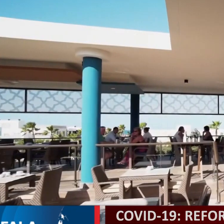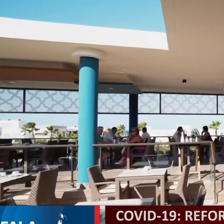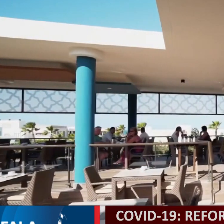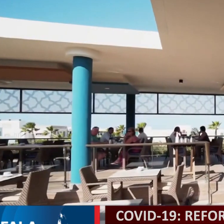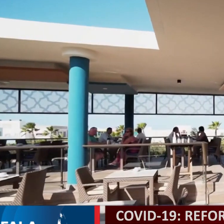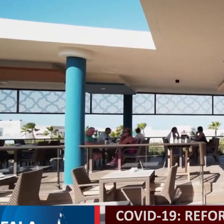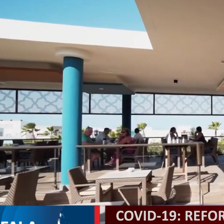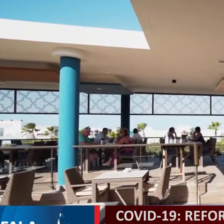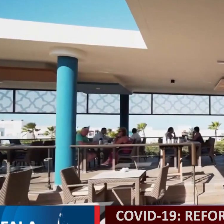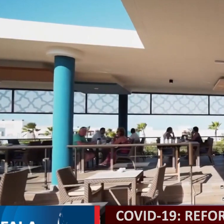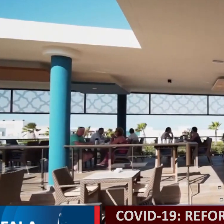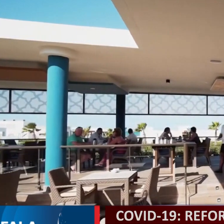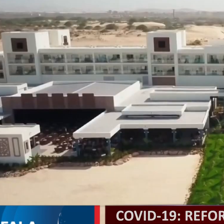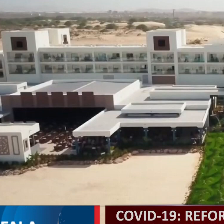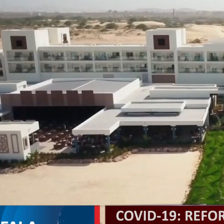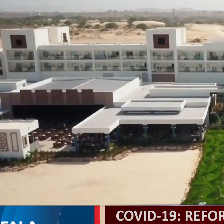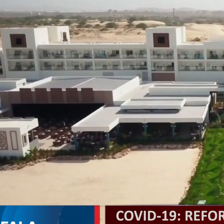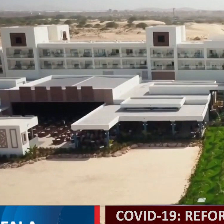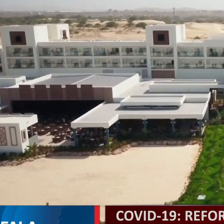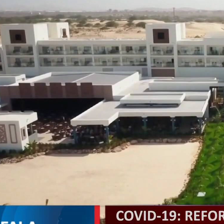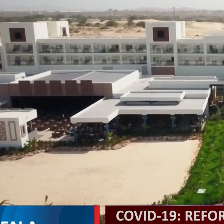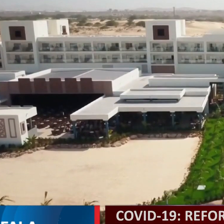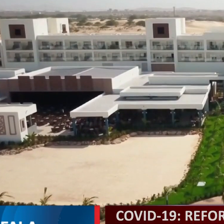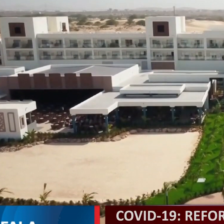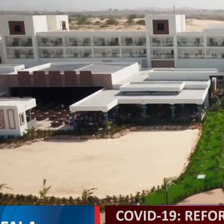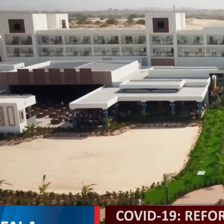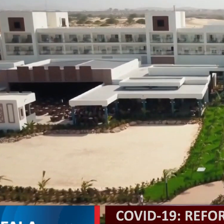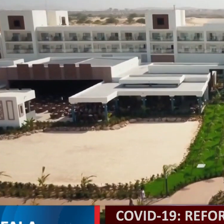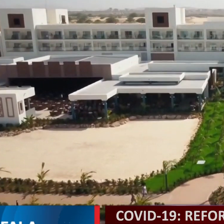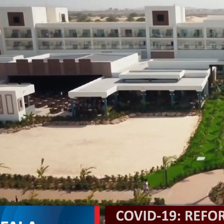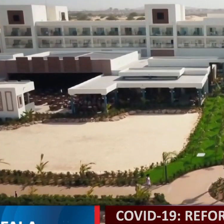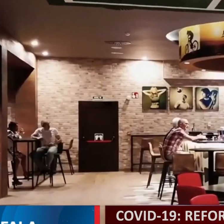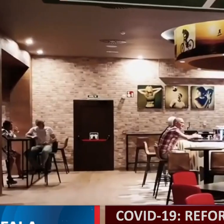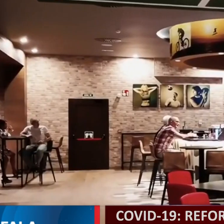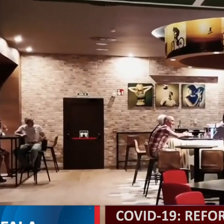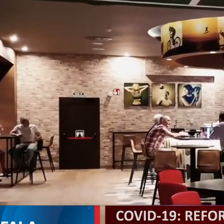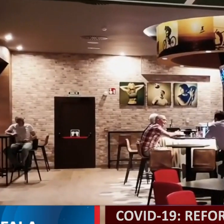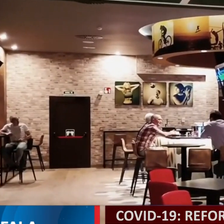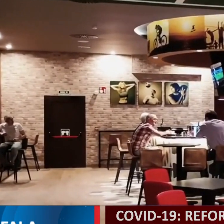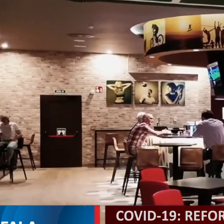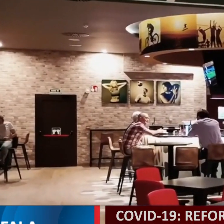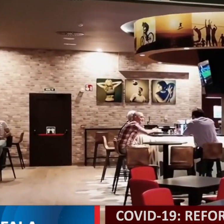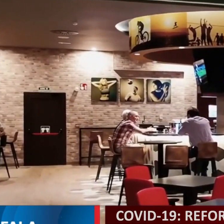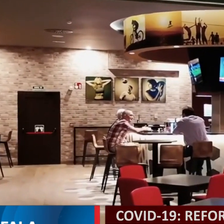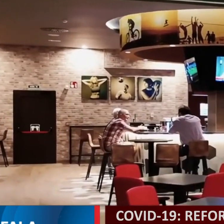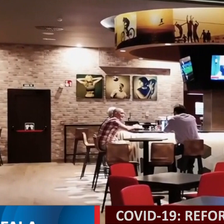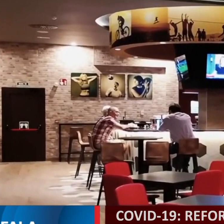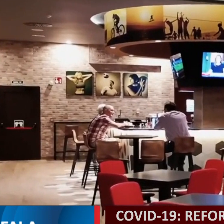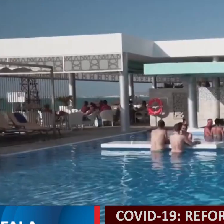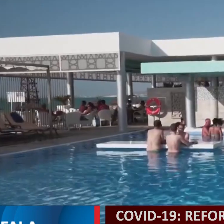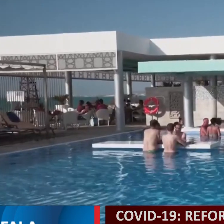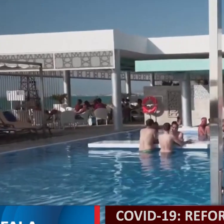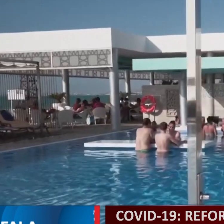e exigir ir às suas casas. Paulo Rocha afirma que a responsabilidade no combate ao Covid-19 de todos